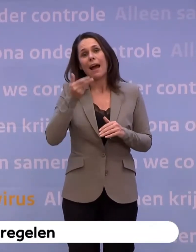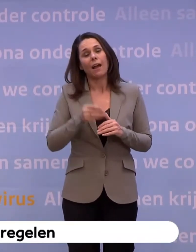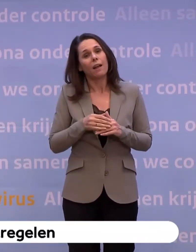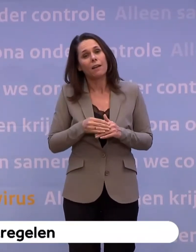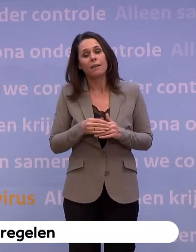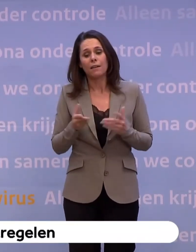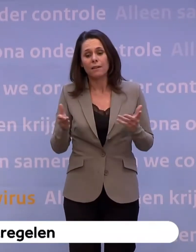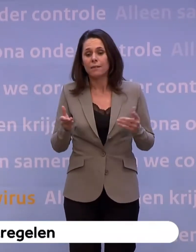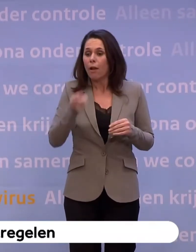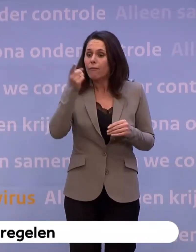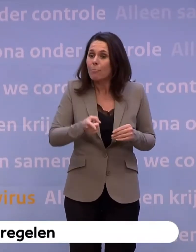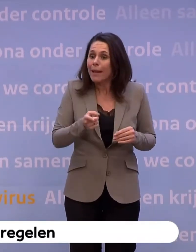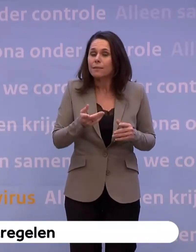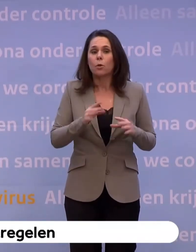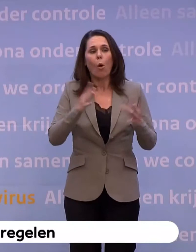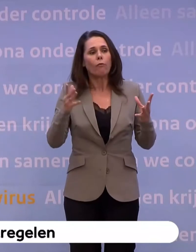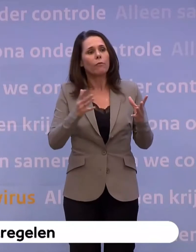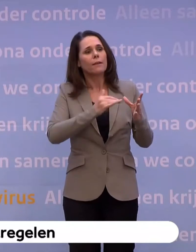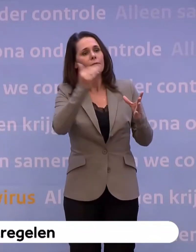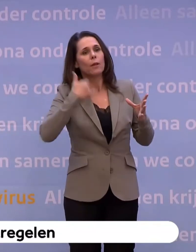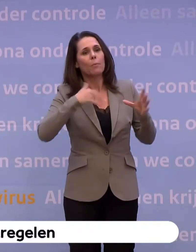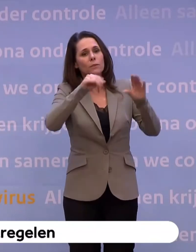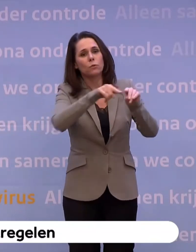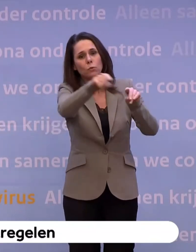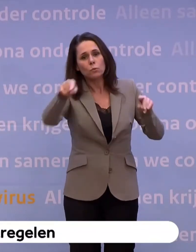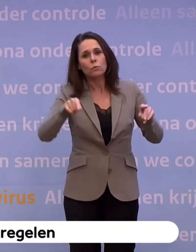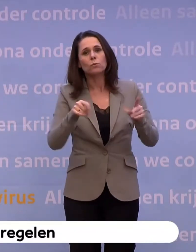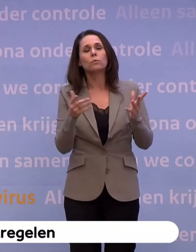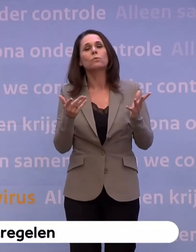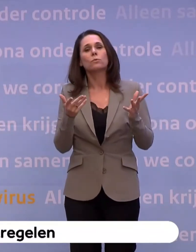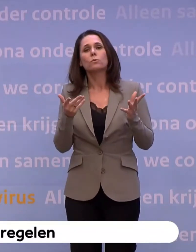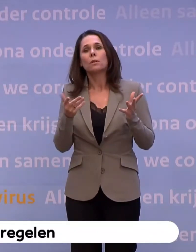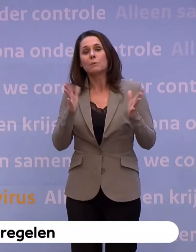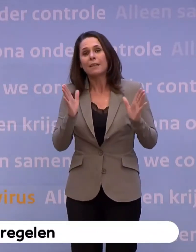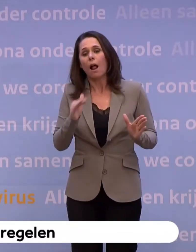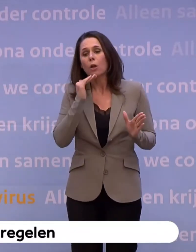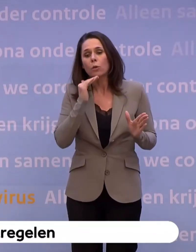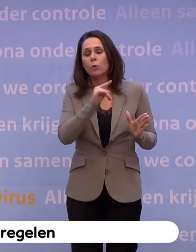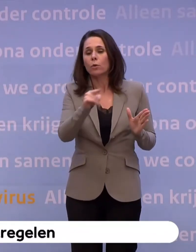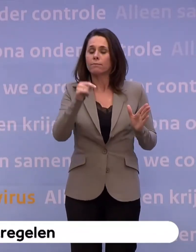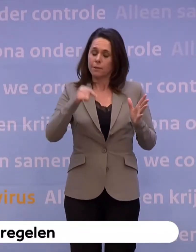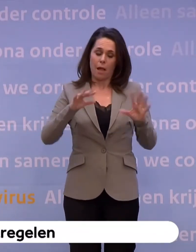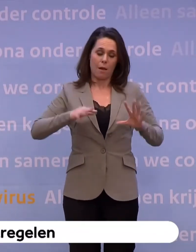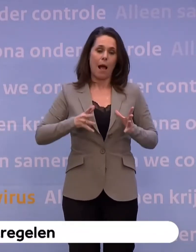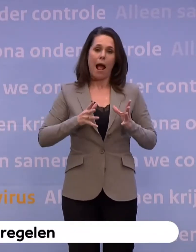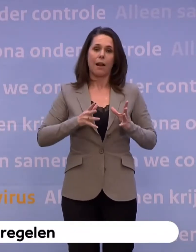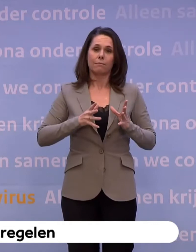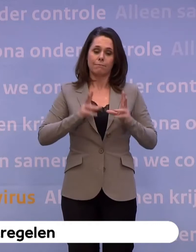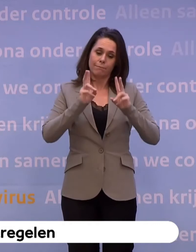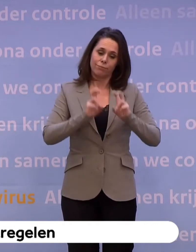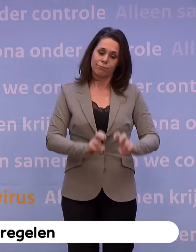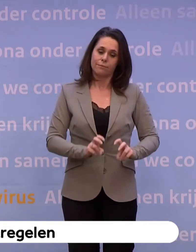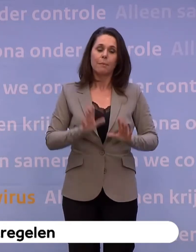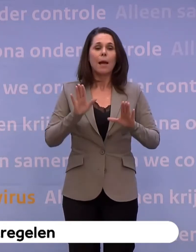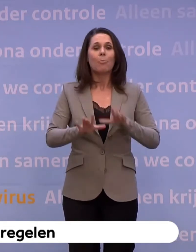is het iets wat je doet op basis van heel veel mensen doen het... ...en daarmee is dat voldoende? Dat gaan we allemaal in kaart brengen nu bij het onderzoek dat er plaatsvindt. Maar we houden de optie open...